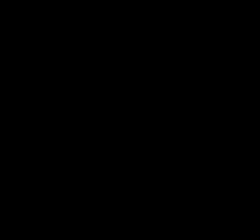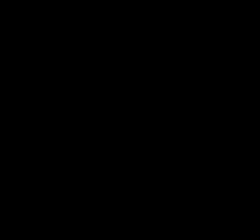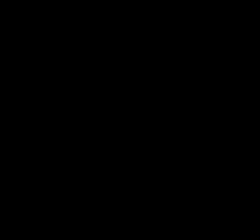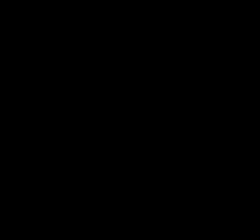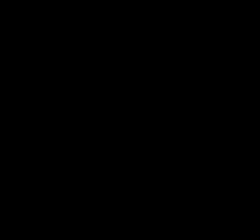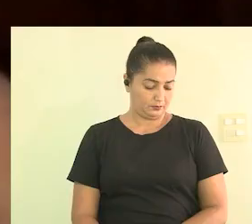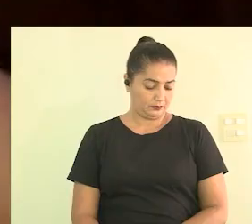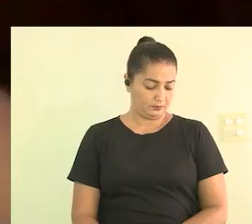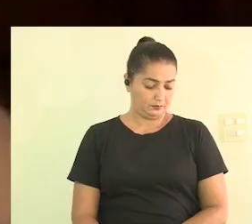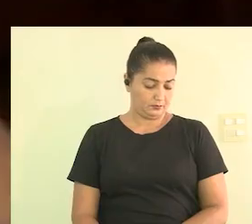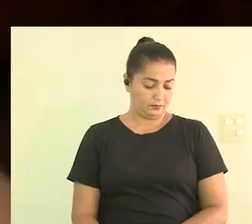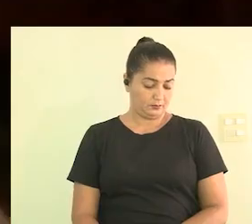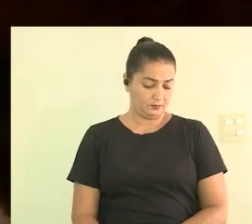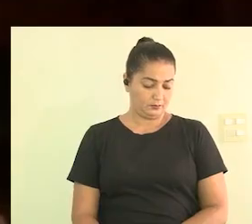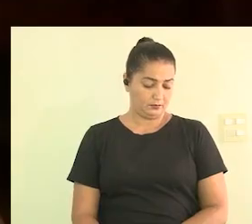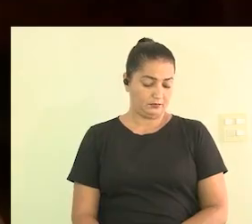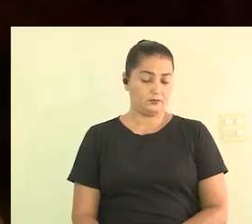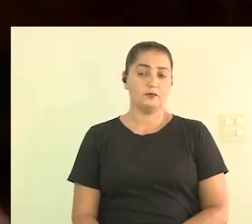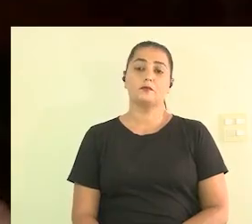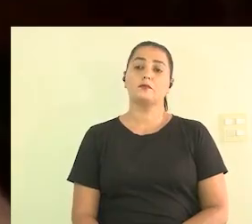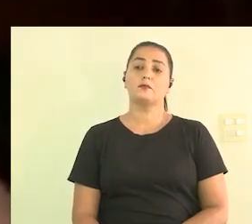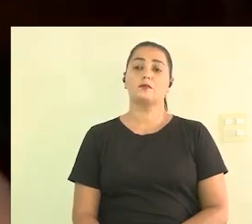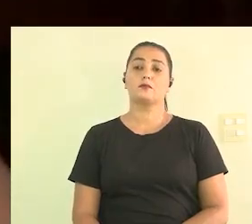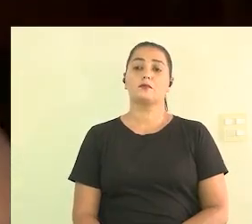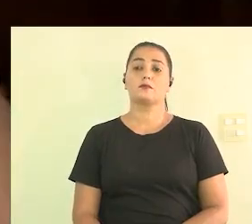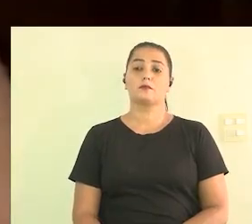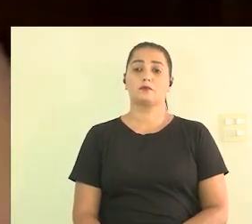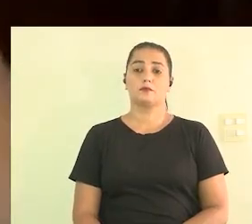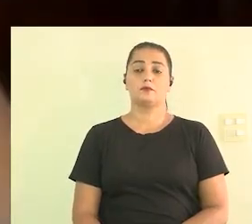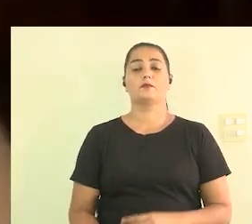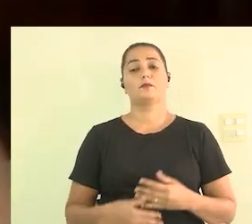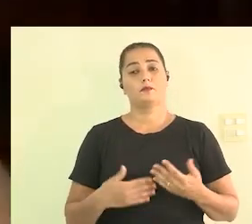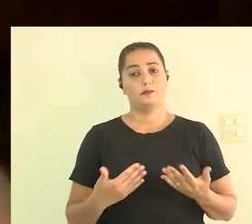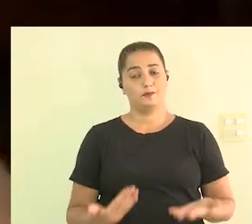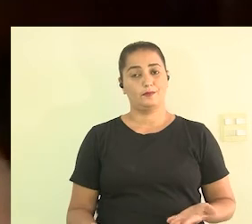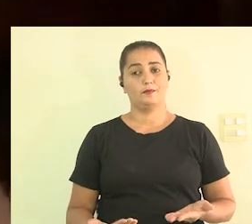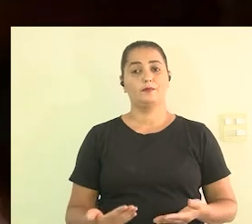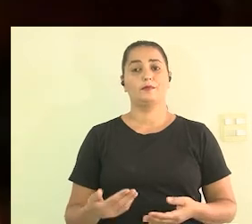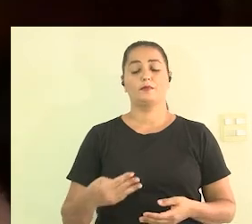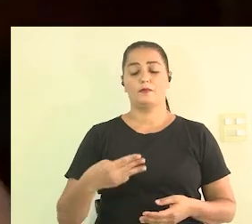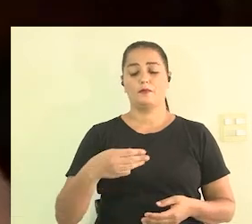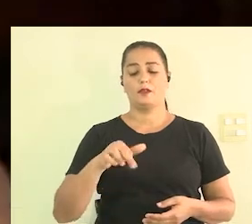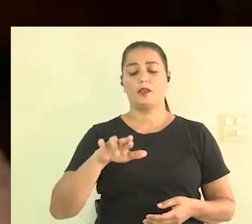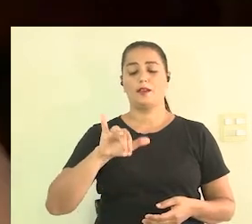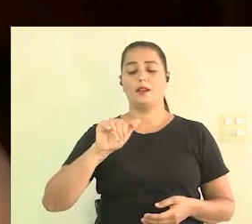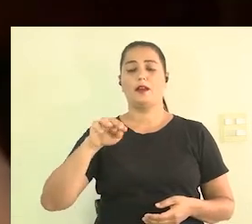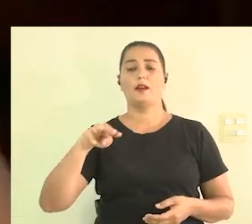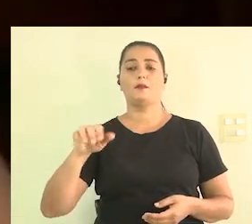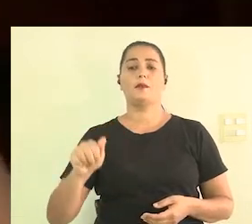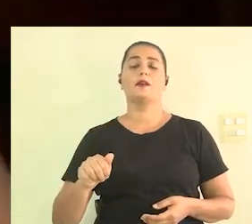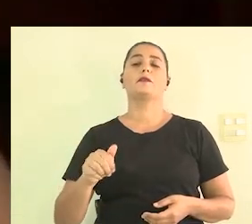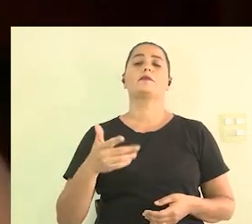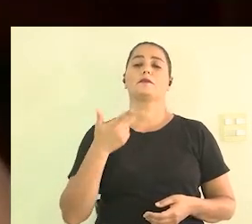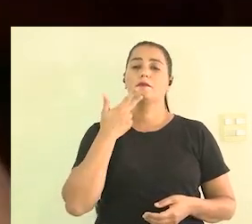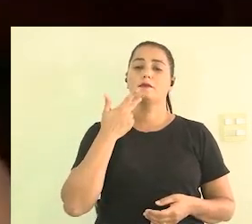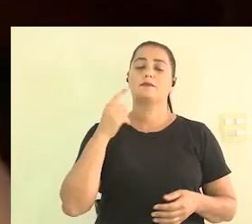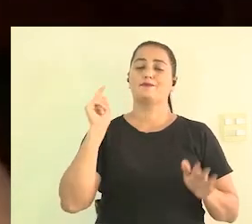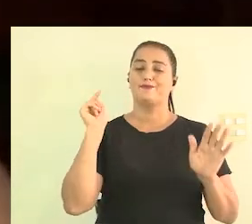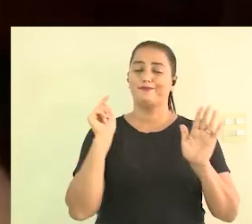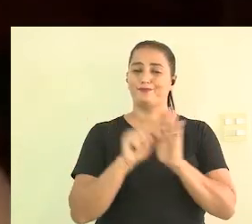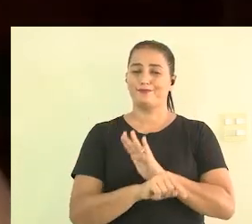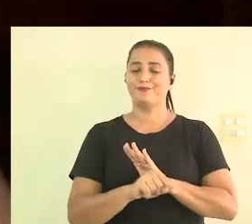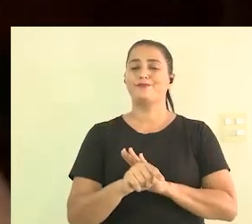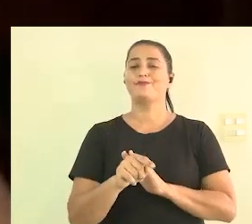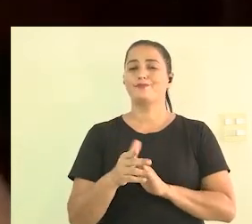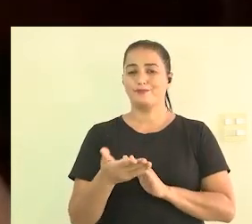então Mariana sobre sua pergunta né você tinha falado né perguntado sobre isso veja